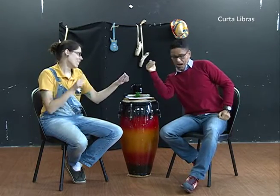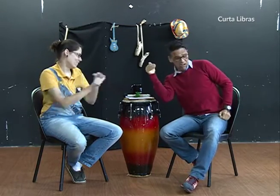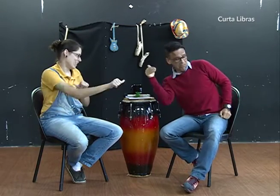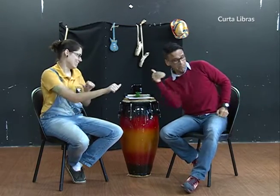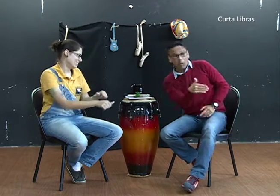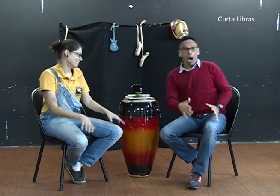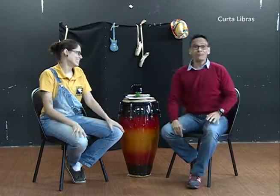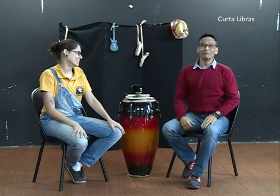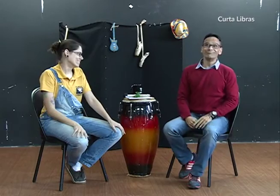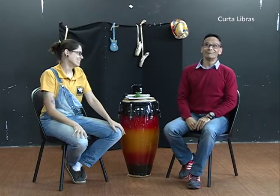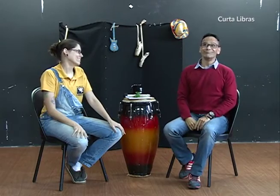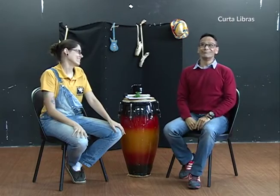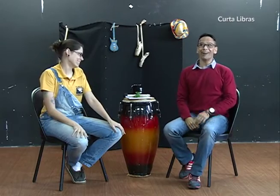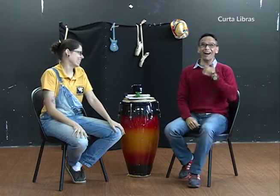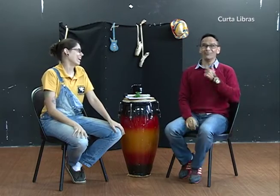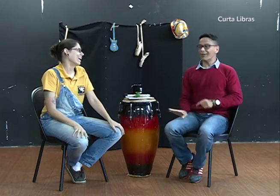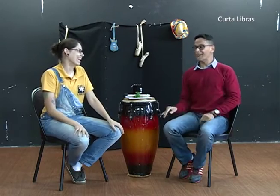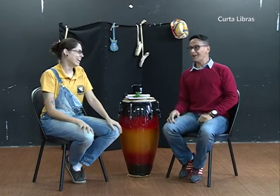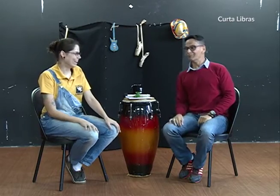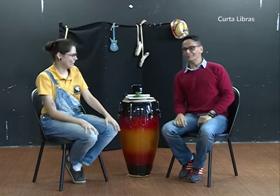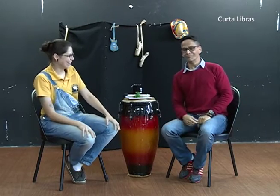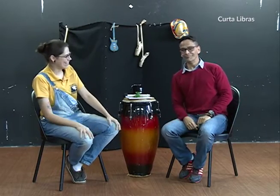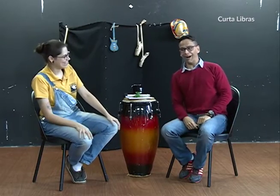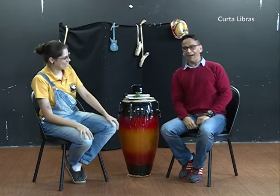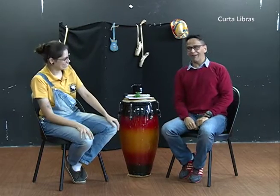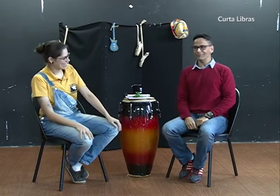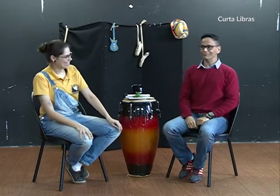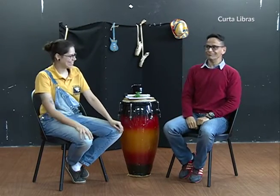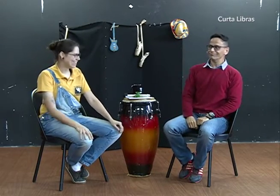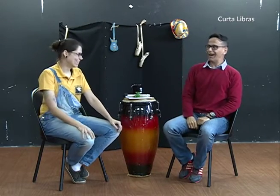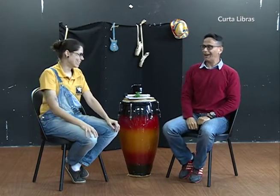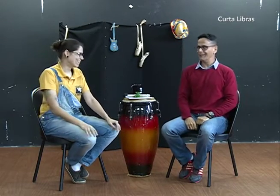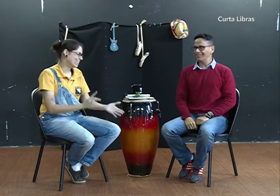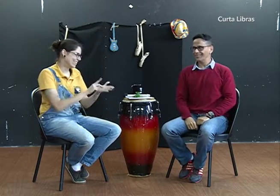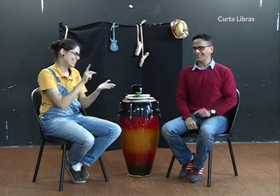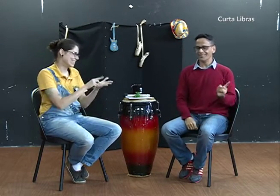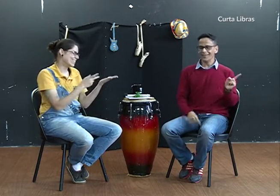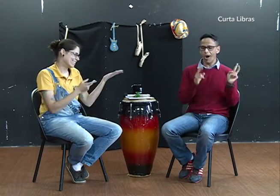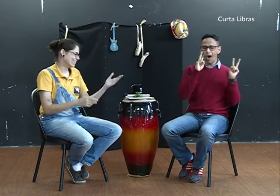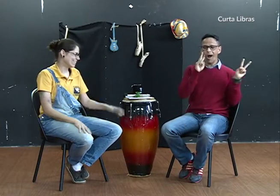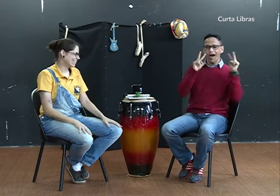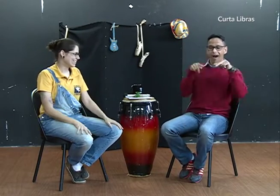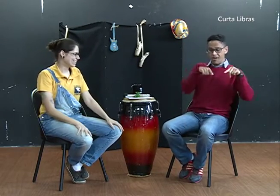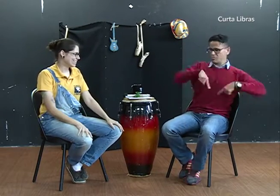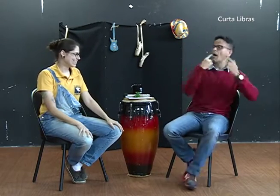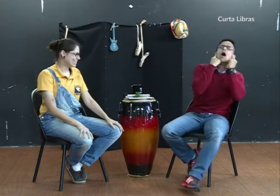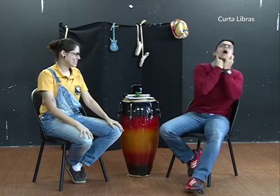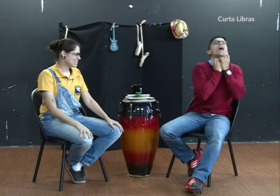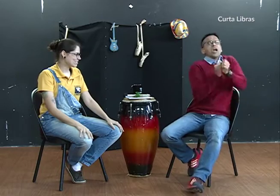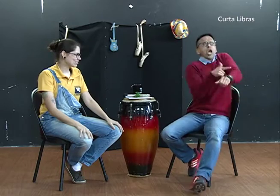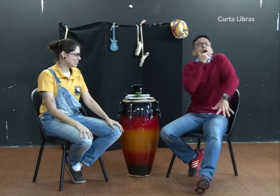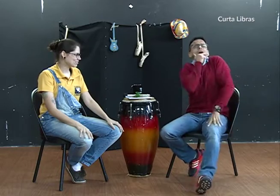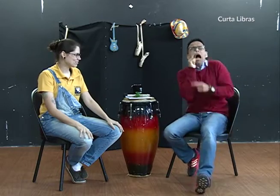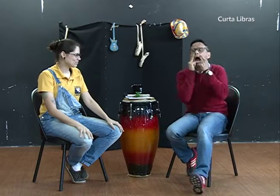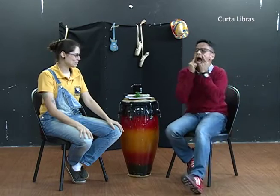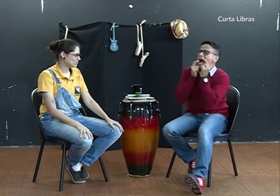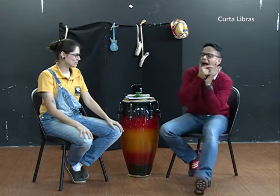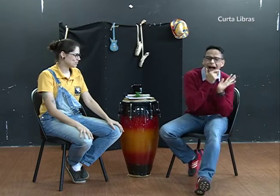como é? O ouvinte não fica confortável naquele mundo. Parece que está forçado, enquanto os surdos choram de rir com as piadas.